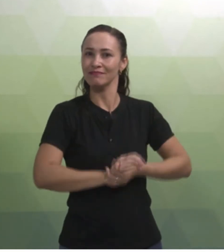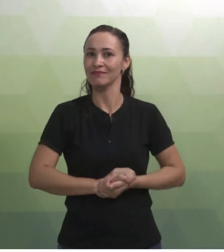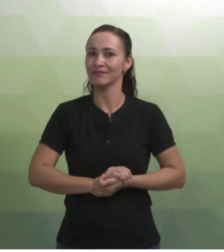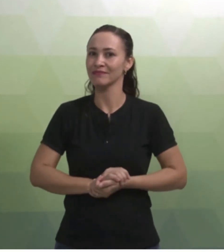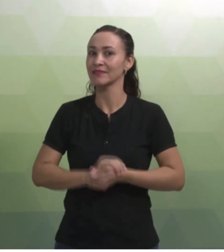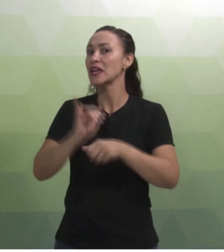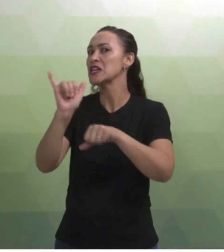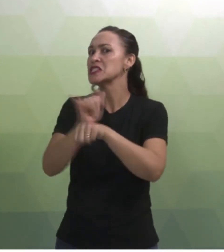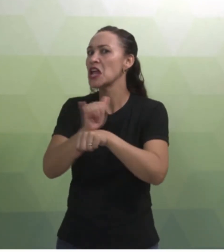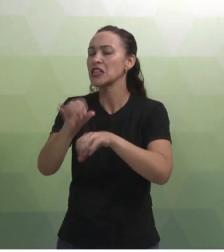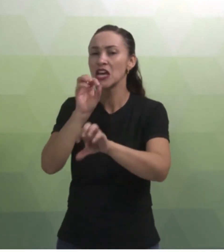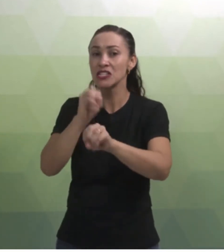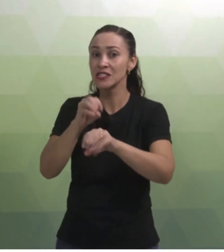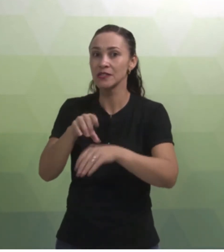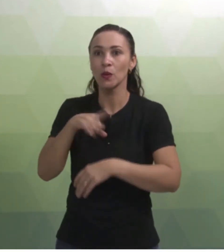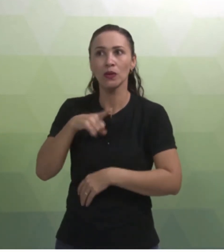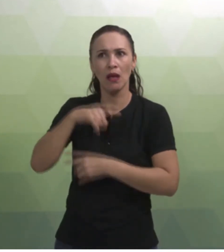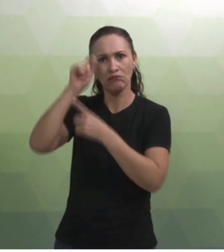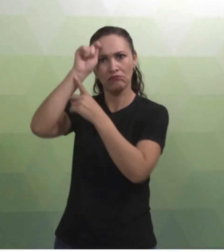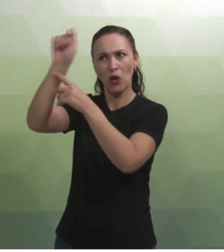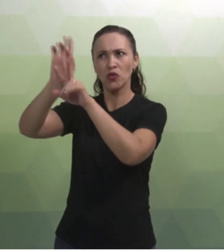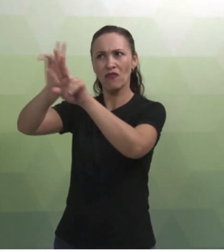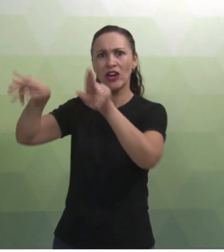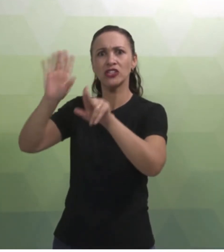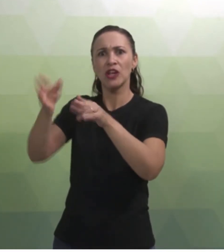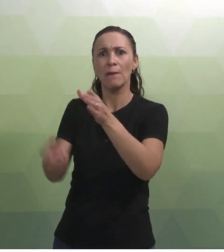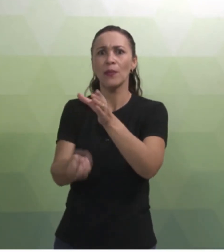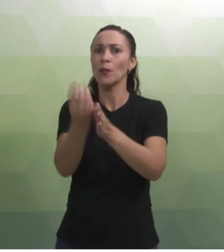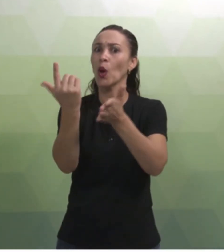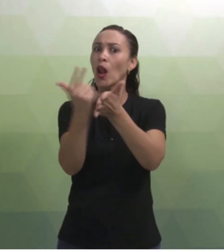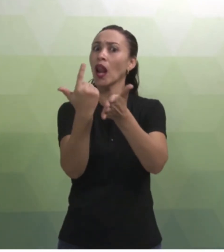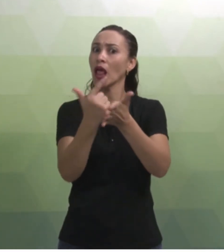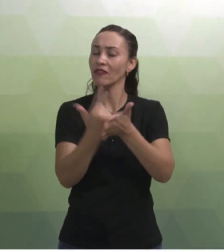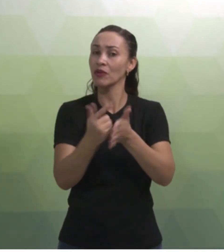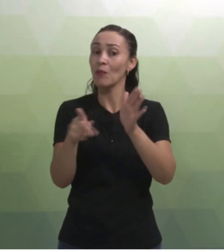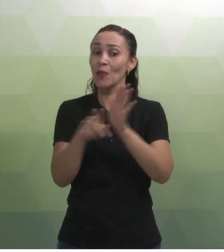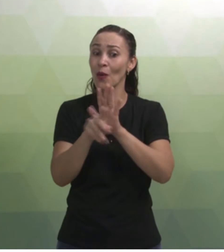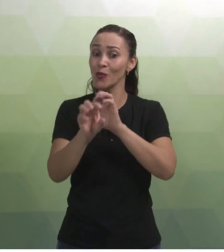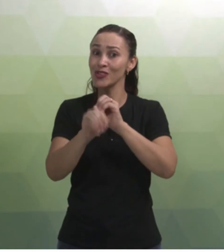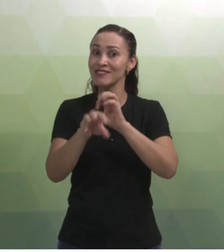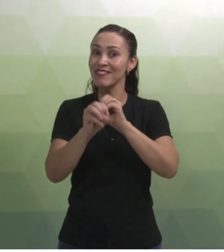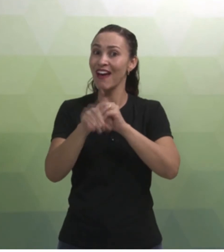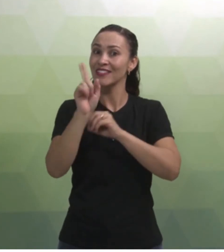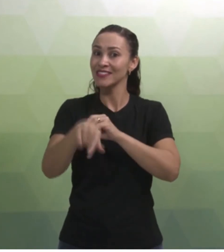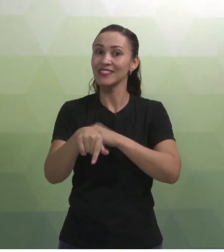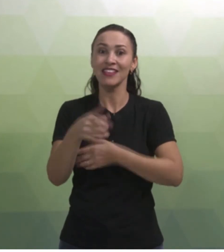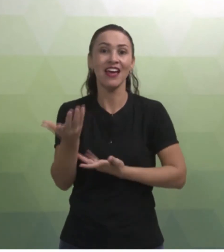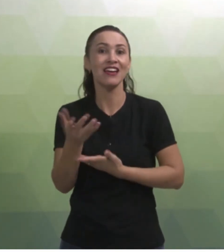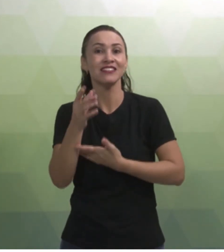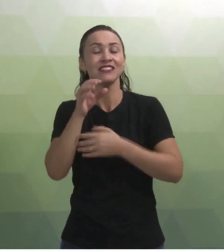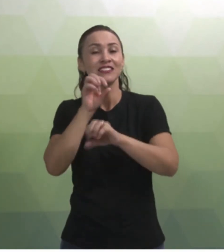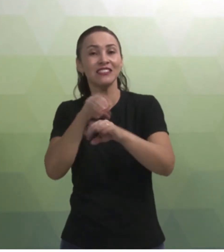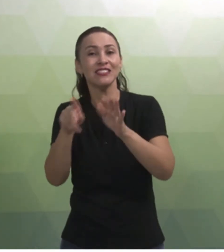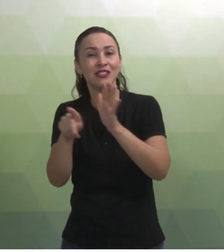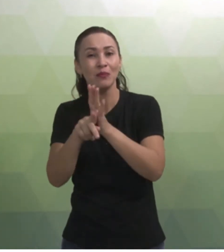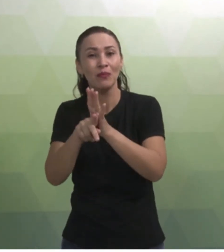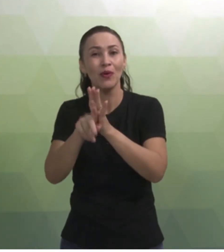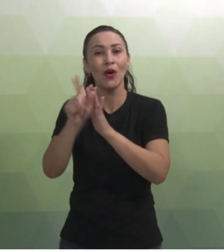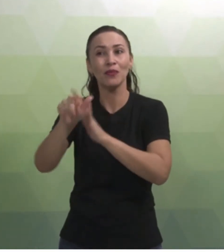ensino. Nós temos vários autores que já publicaram livros com estratégias de ensino da L1 e da L2 para surdos.